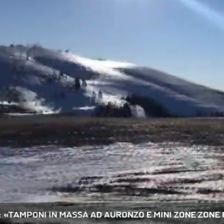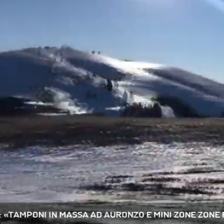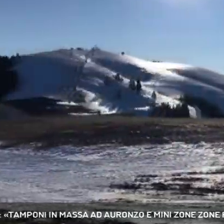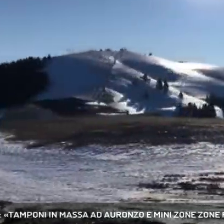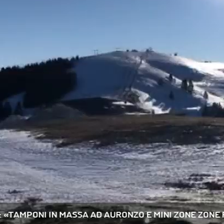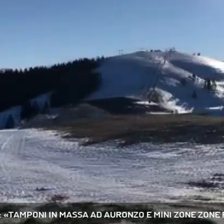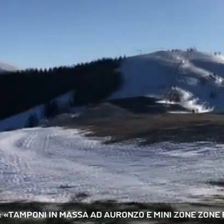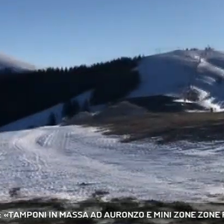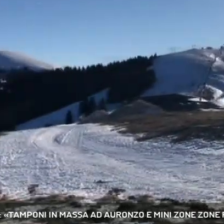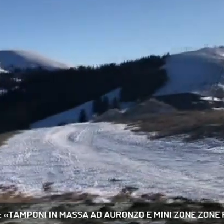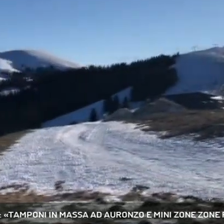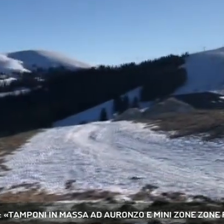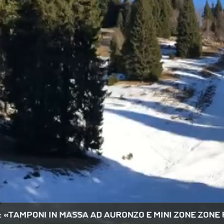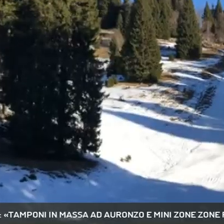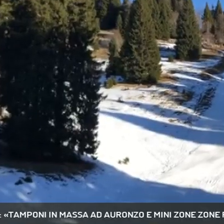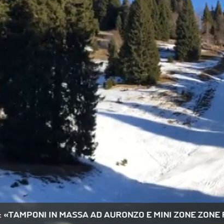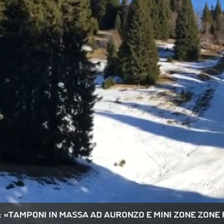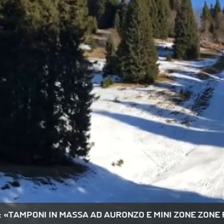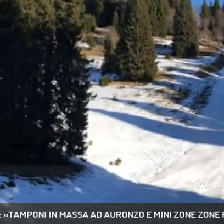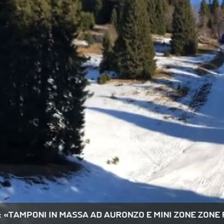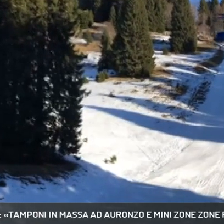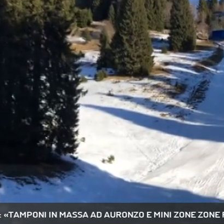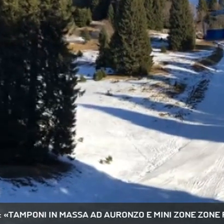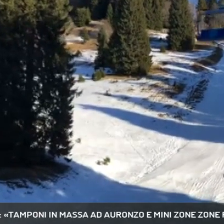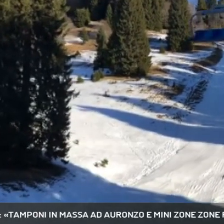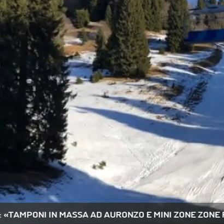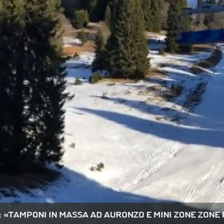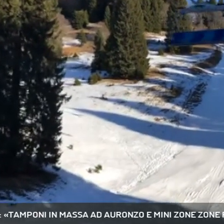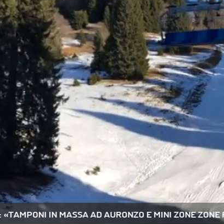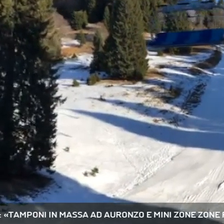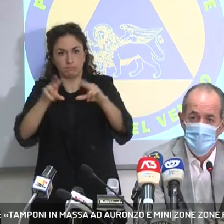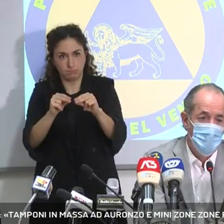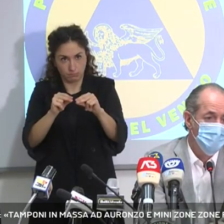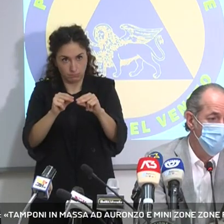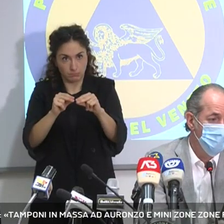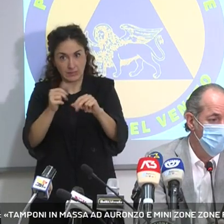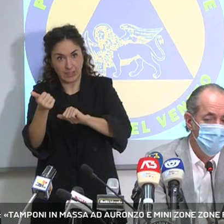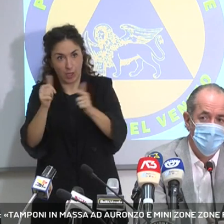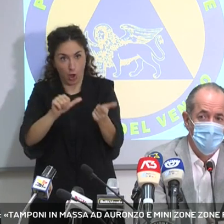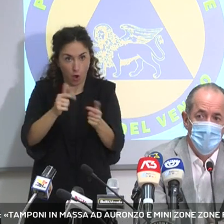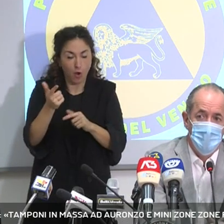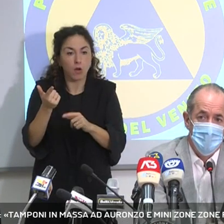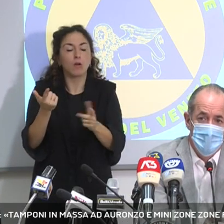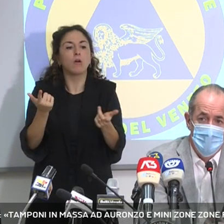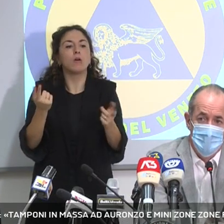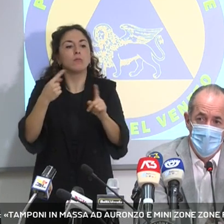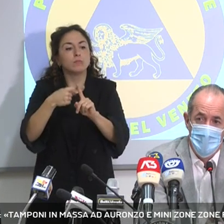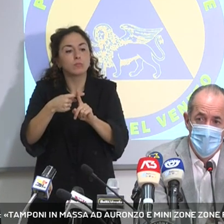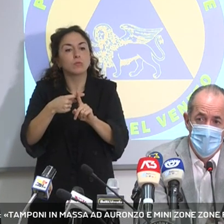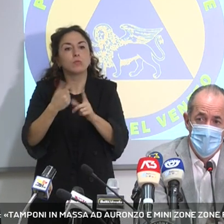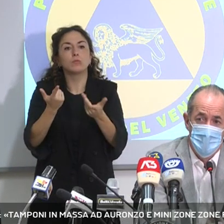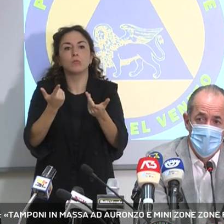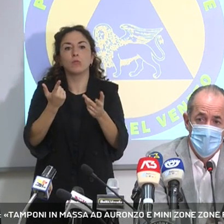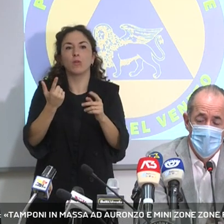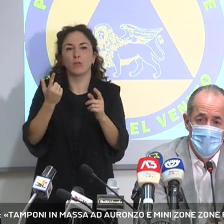convocazione per poter discutere del prossimo DPCM, quello in vigore scade il 3 dicembre. Soprattutto discutere la partita della